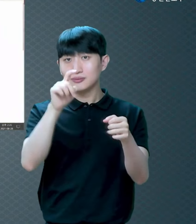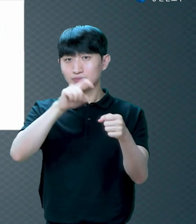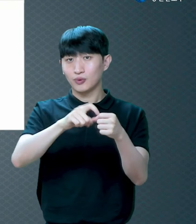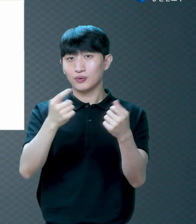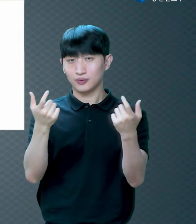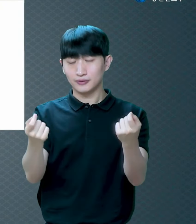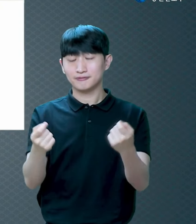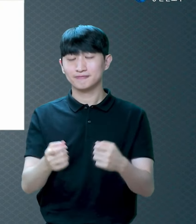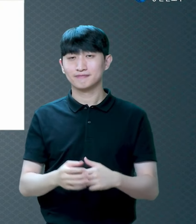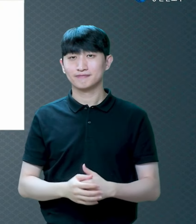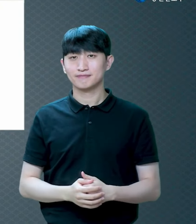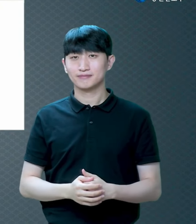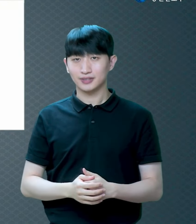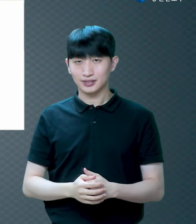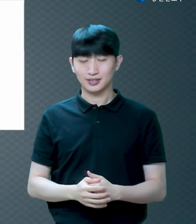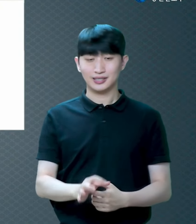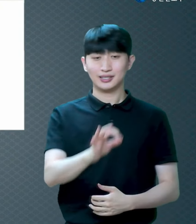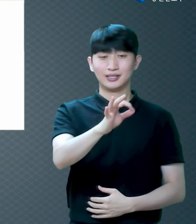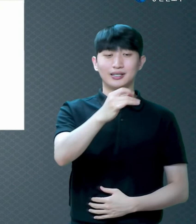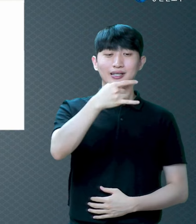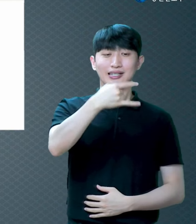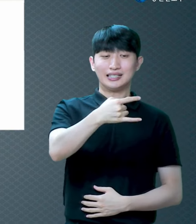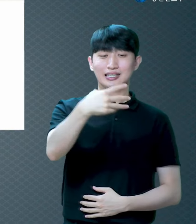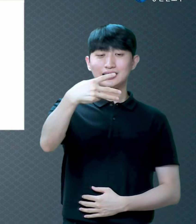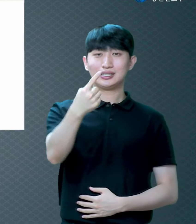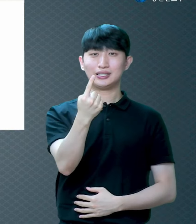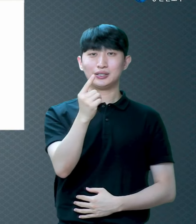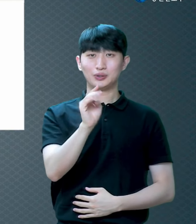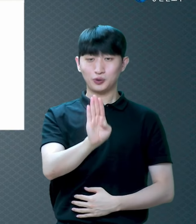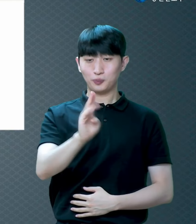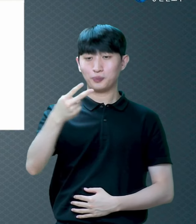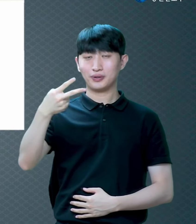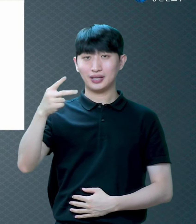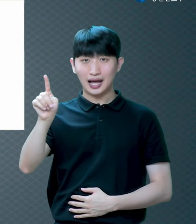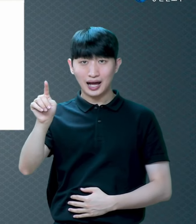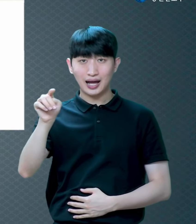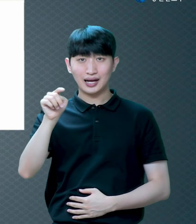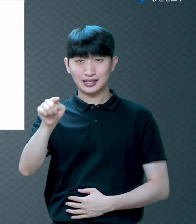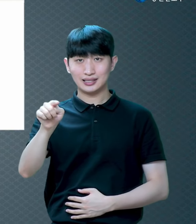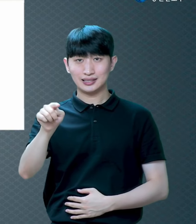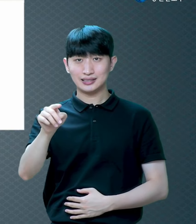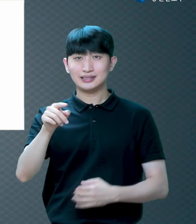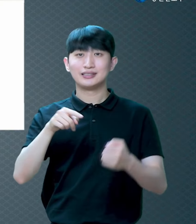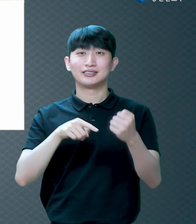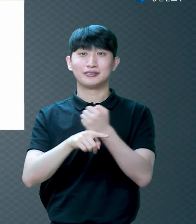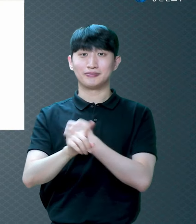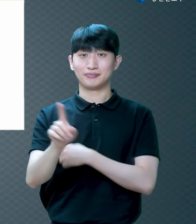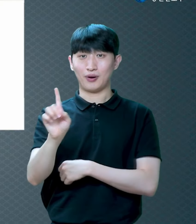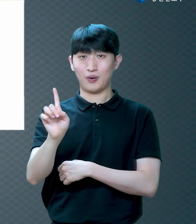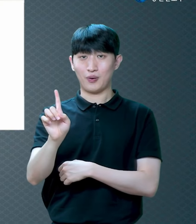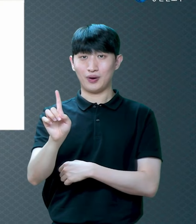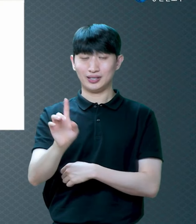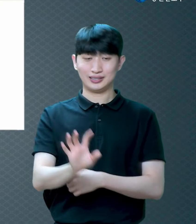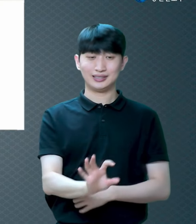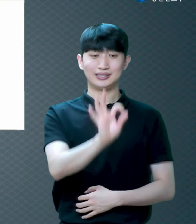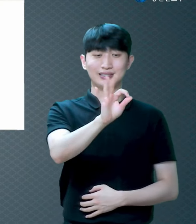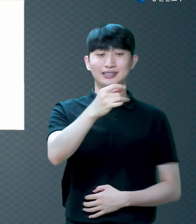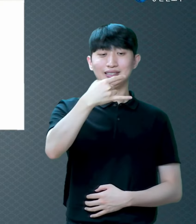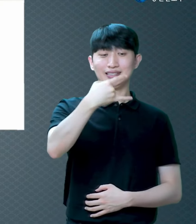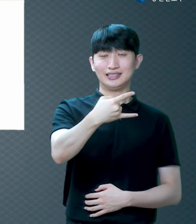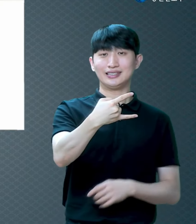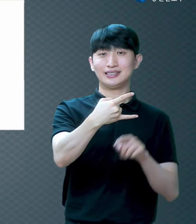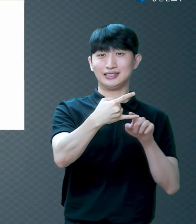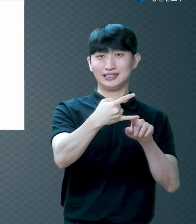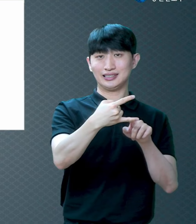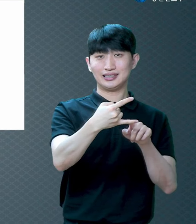의미가 있어요 의롭다 의자가 옳다라고